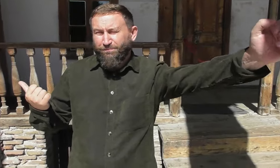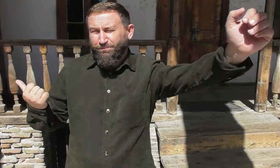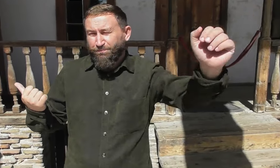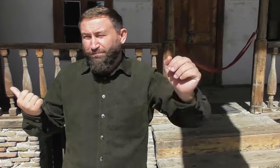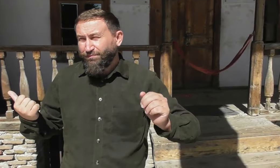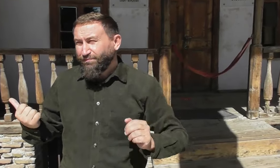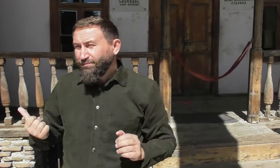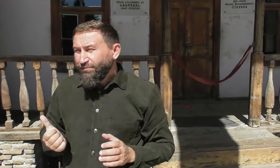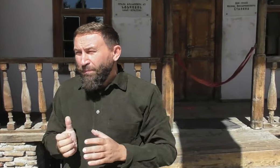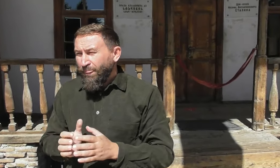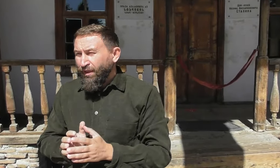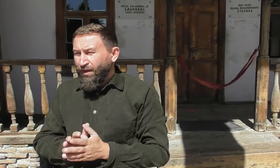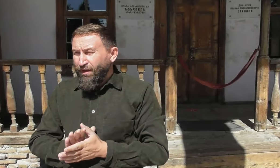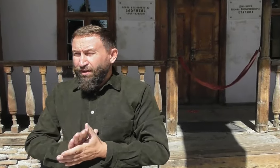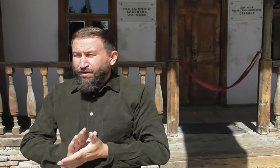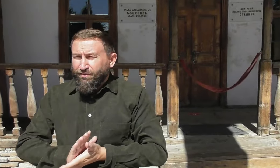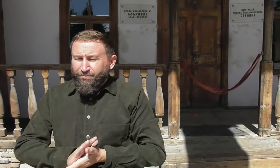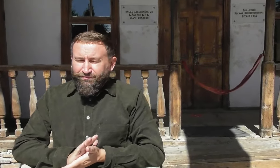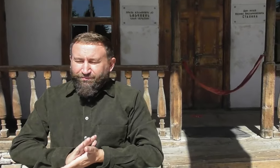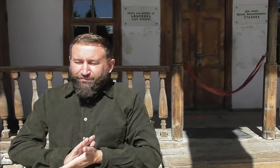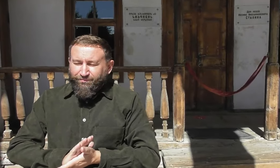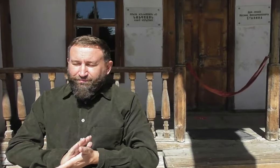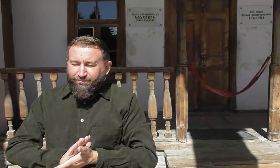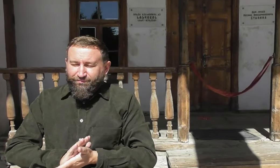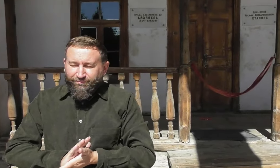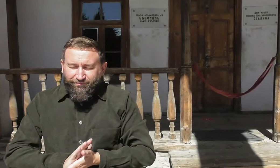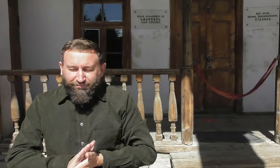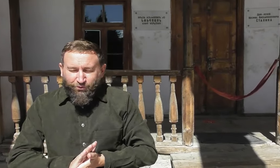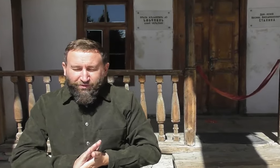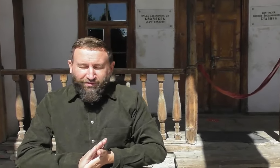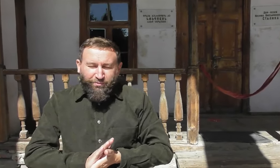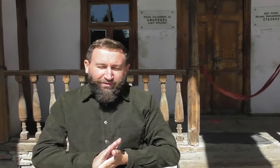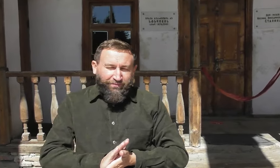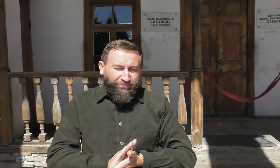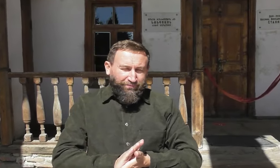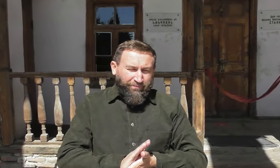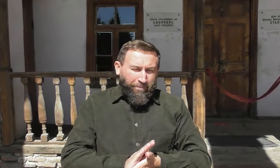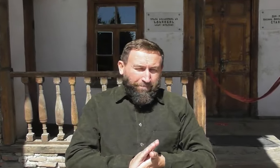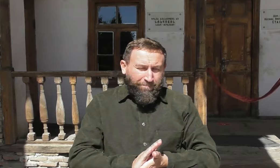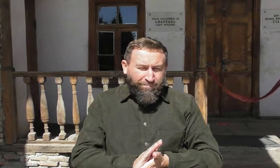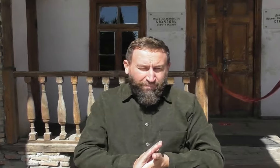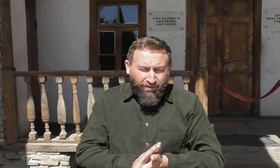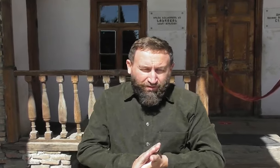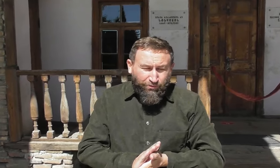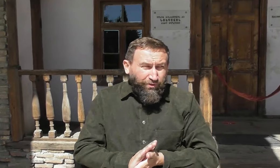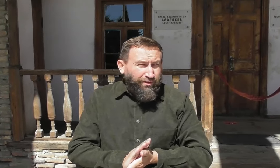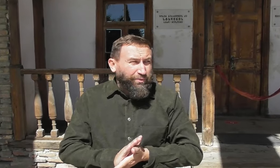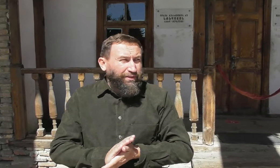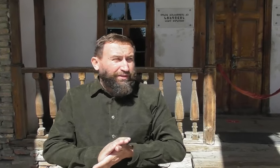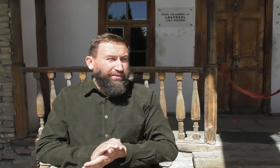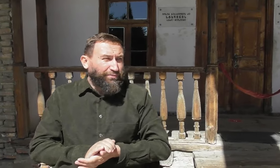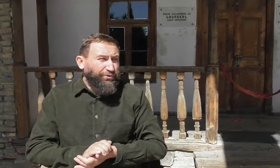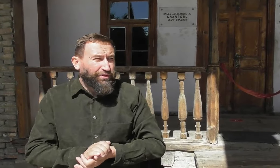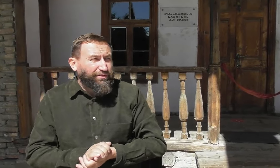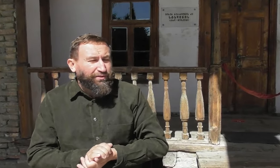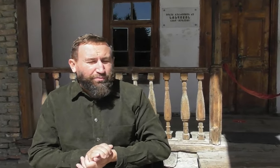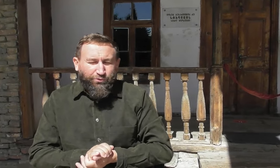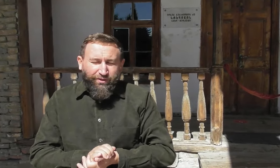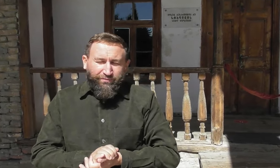ход событий. Руны дармонизации, можно сказать, мудра,